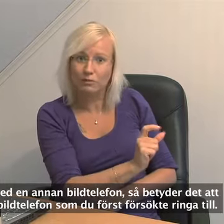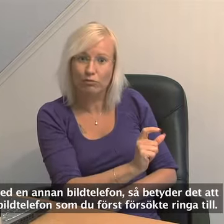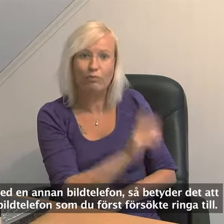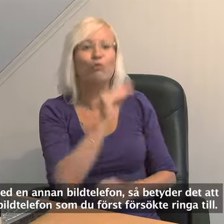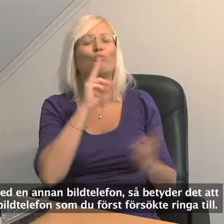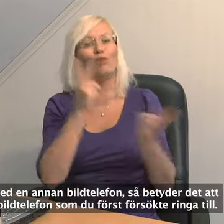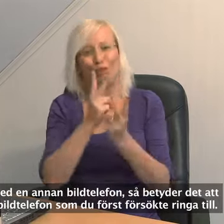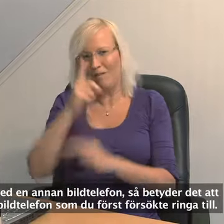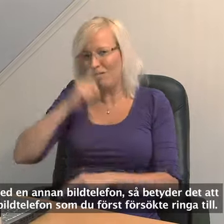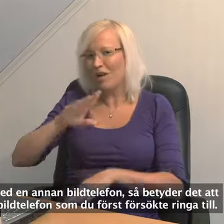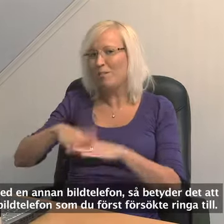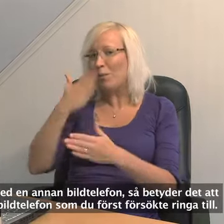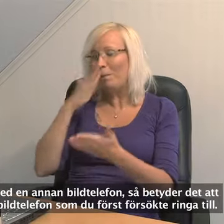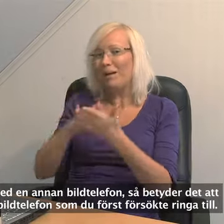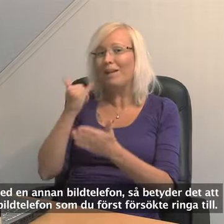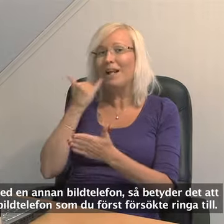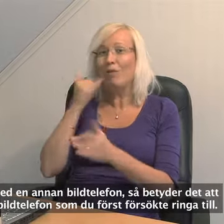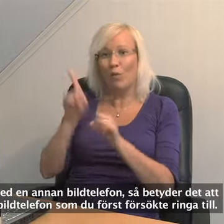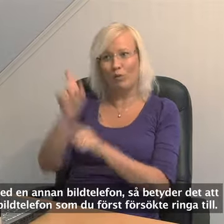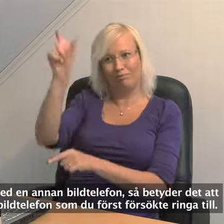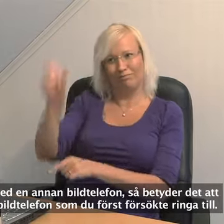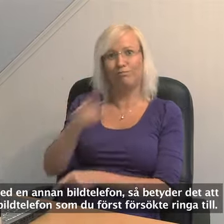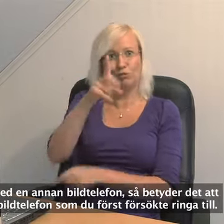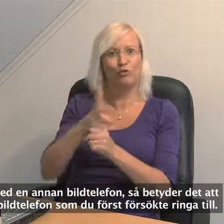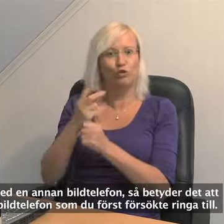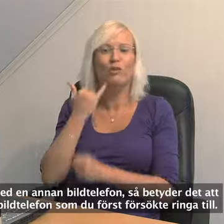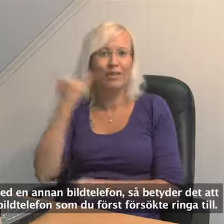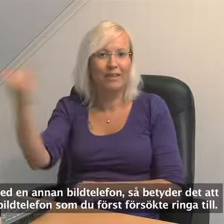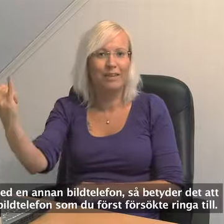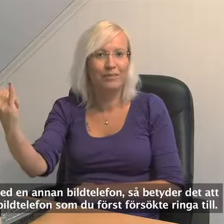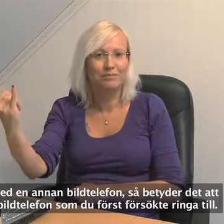så betyder det att felet fanns i den bildtelefon som du först försökte ringa till.